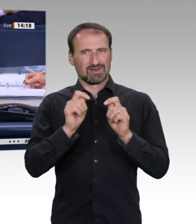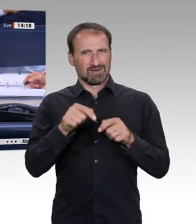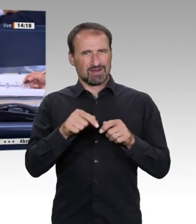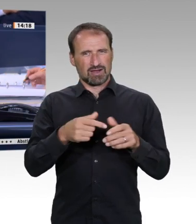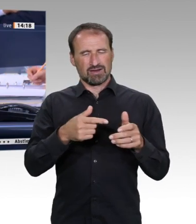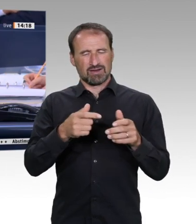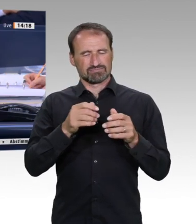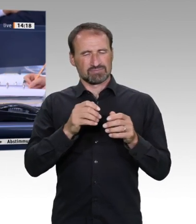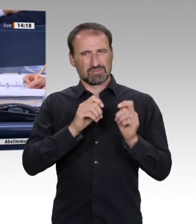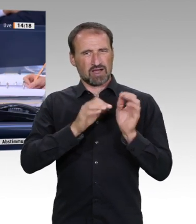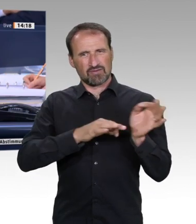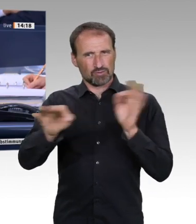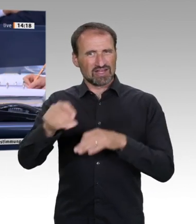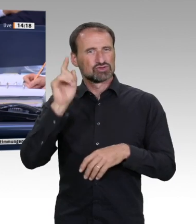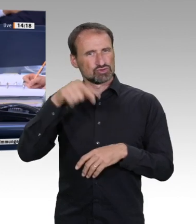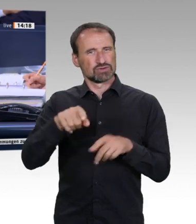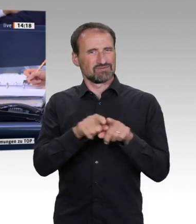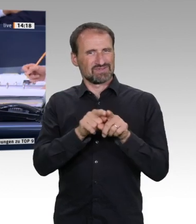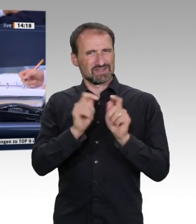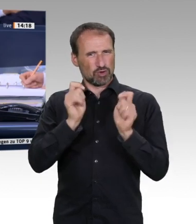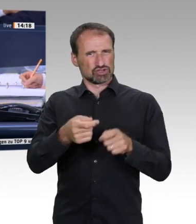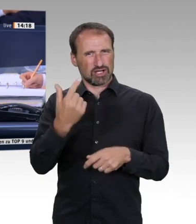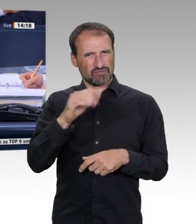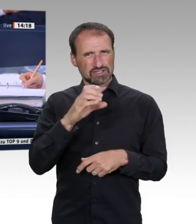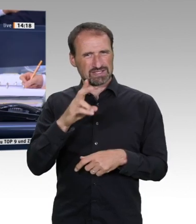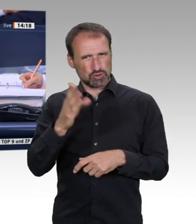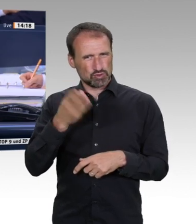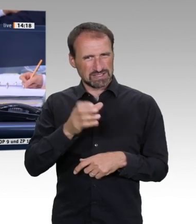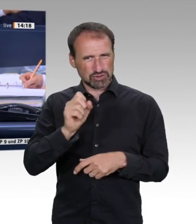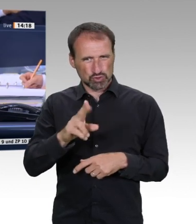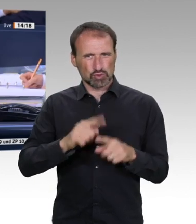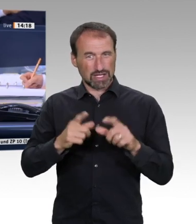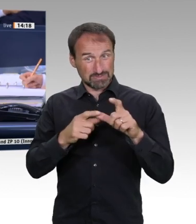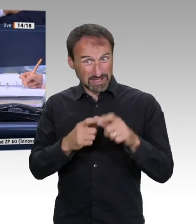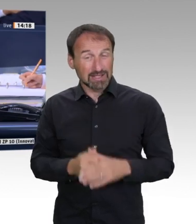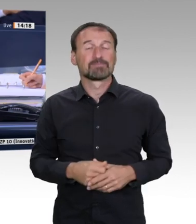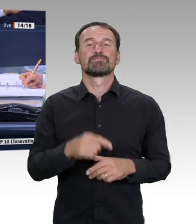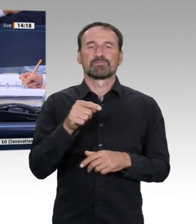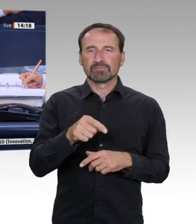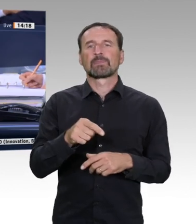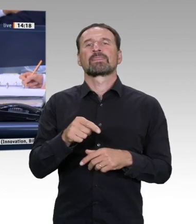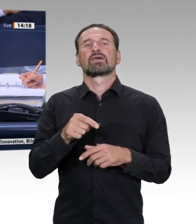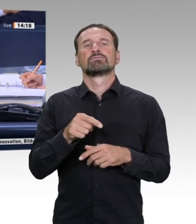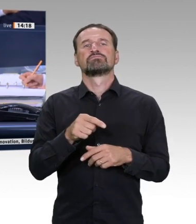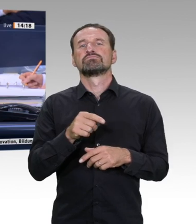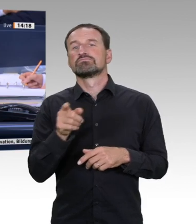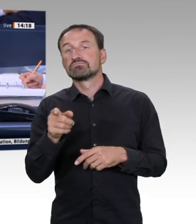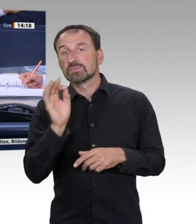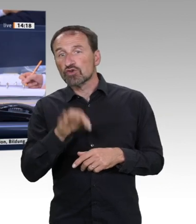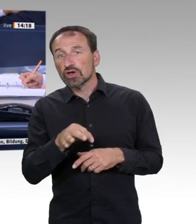Der Ausschuss empfiehlt in seiner Beschlussempfehlung auf Drucksache 19 18 581, den Antrag der FDP